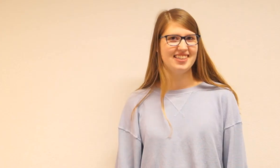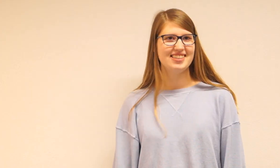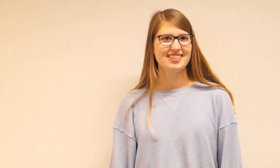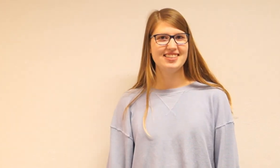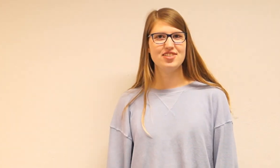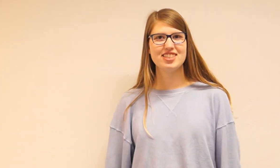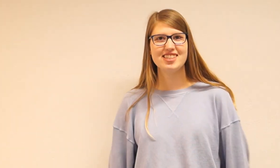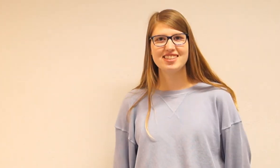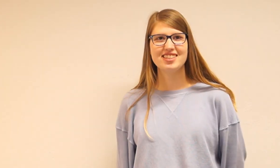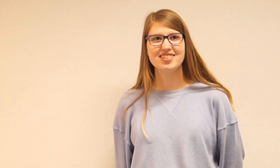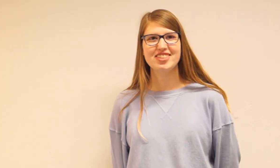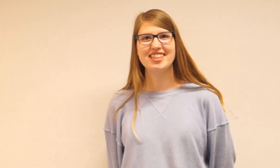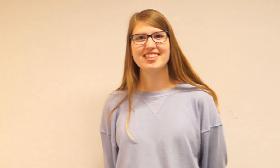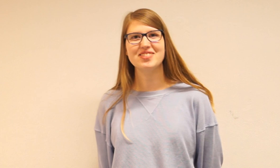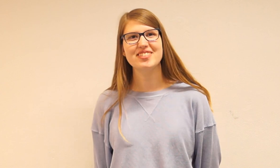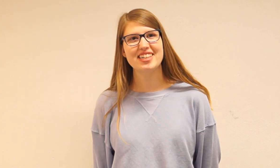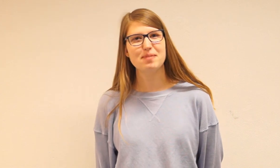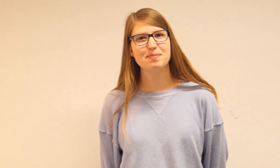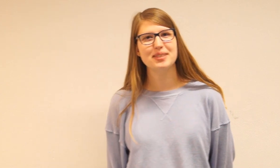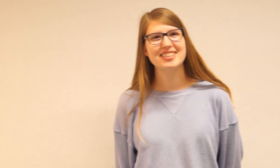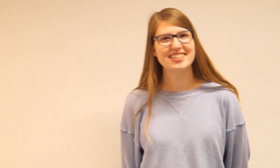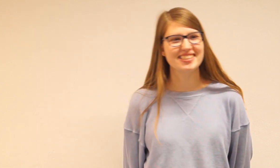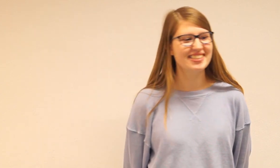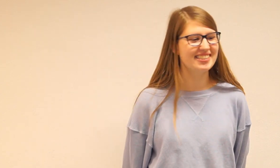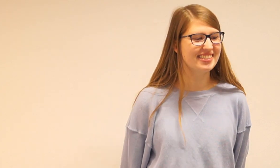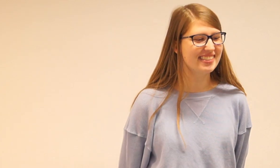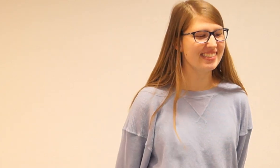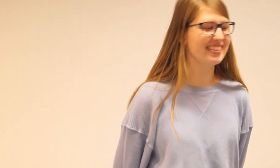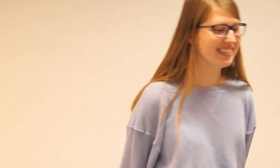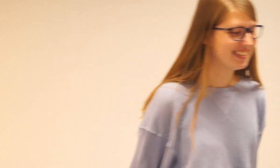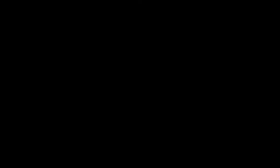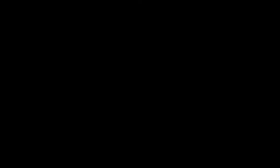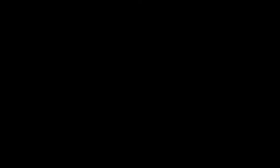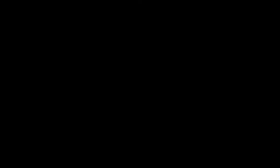Det var så det vi havde om klip Åh Fart